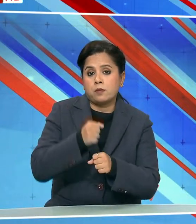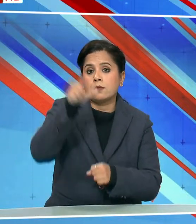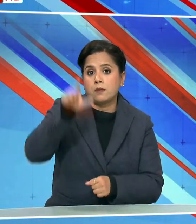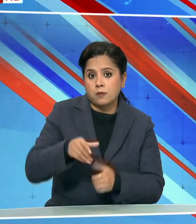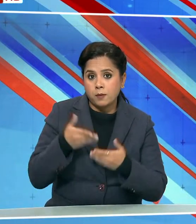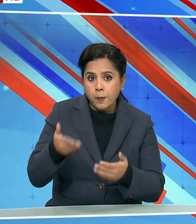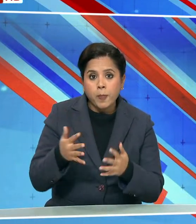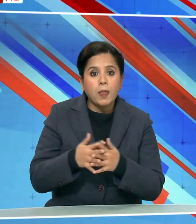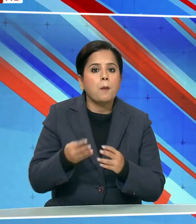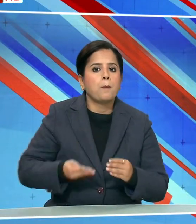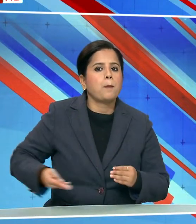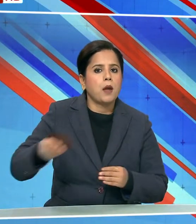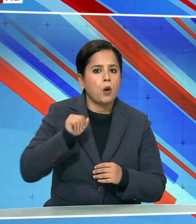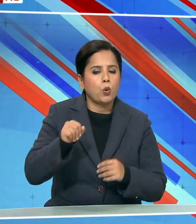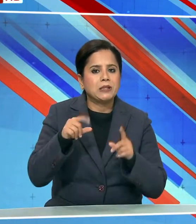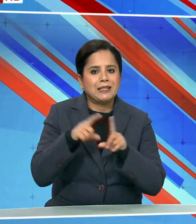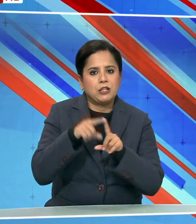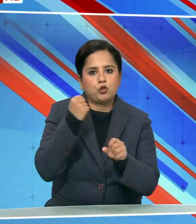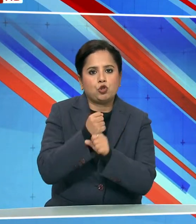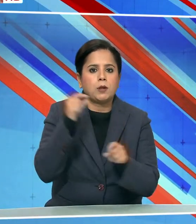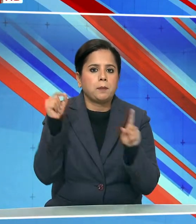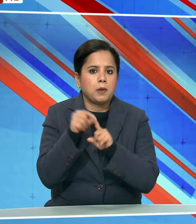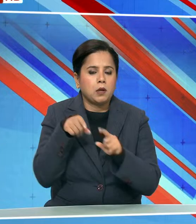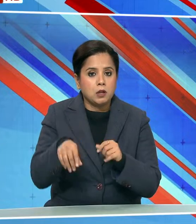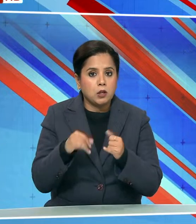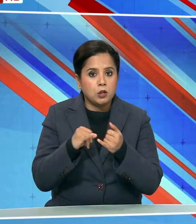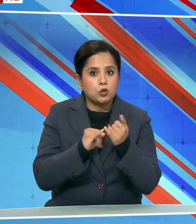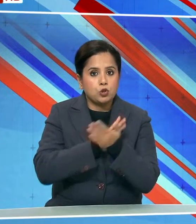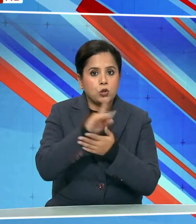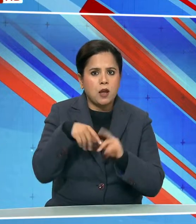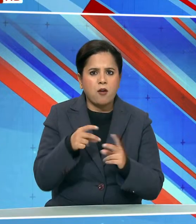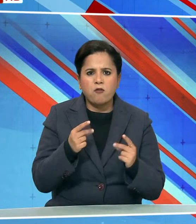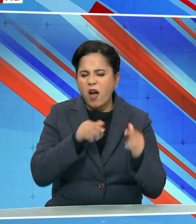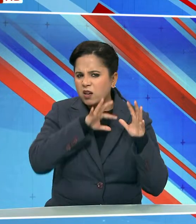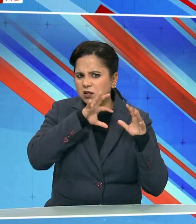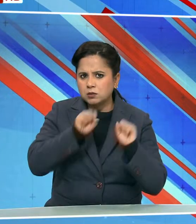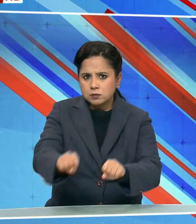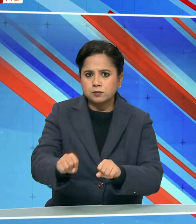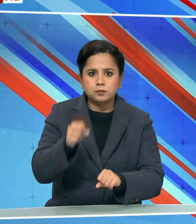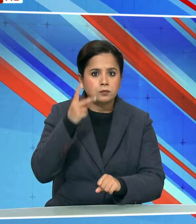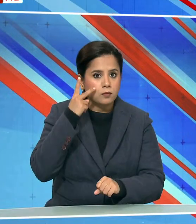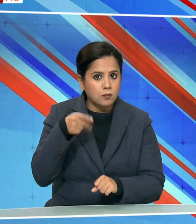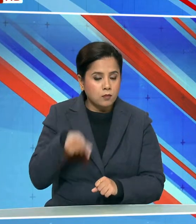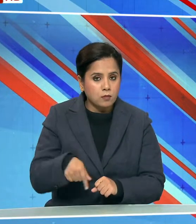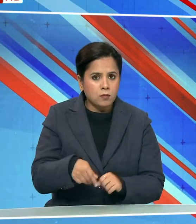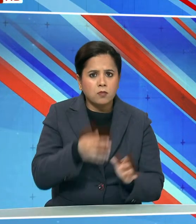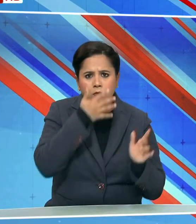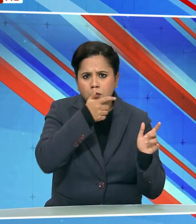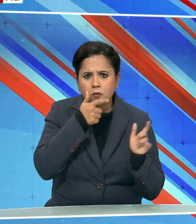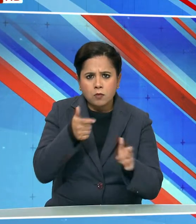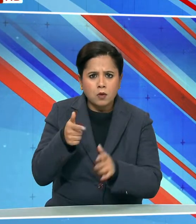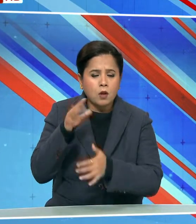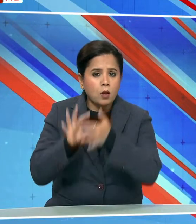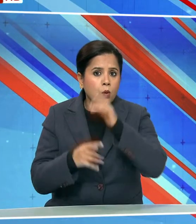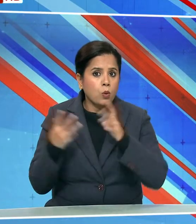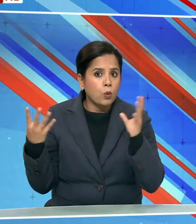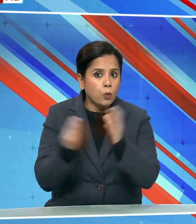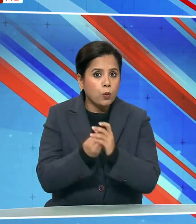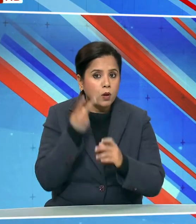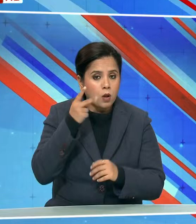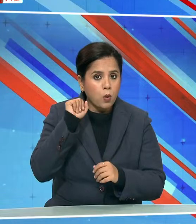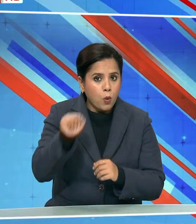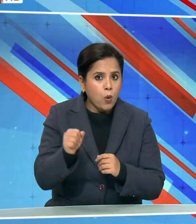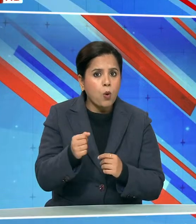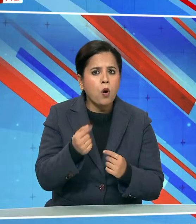पश्यम बंगाल के डीजीपी को शेक शाह जहां को तुरंट किरफतार करने और आतंकी संगठनों के साथ उसके